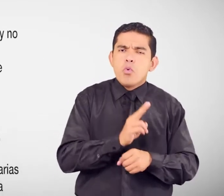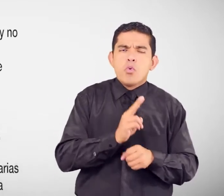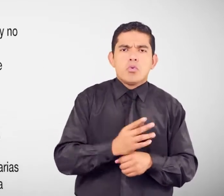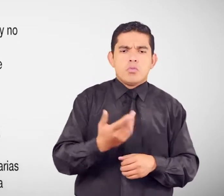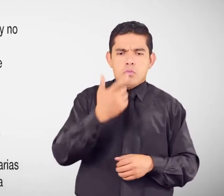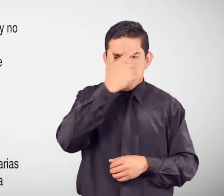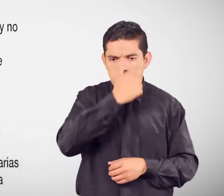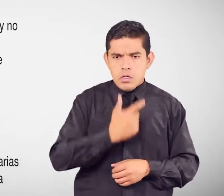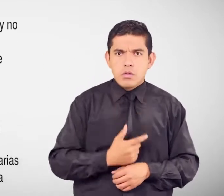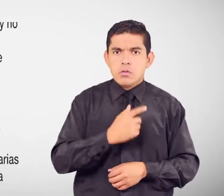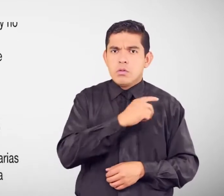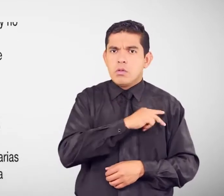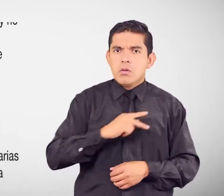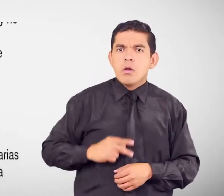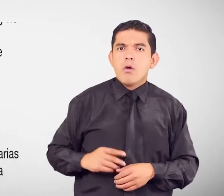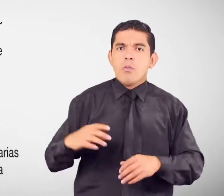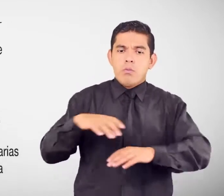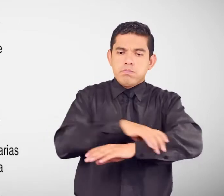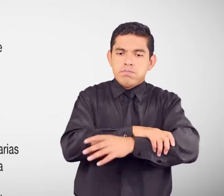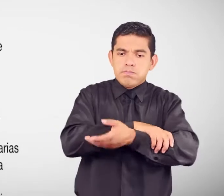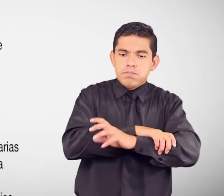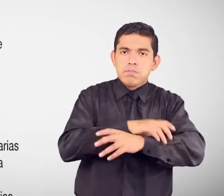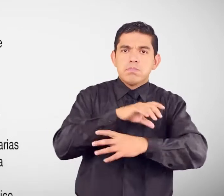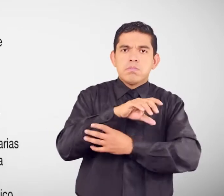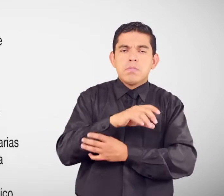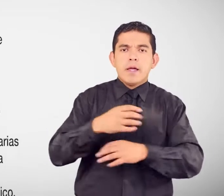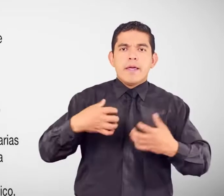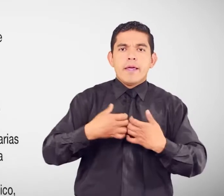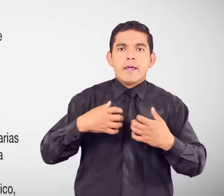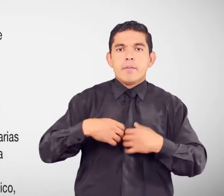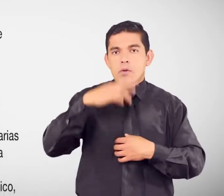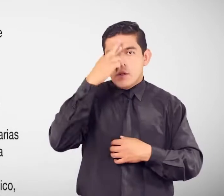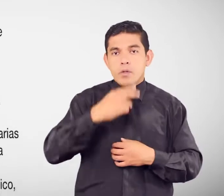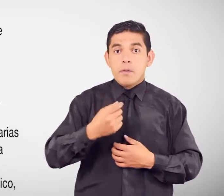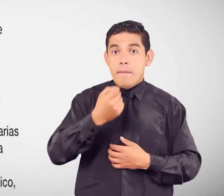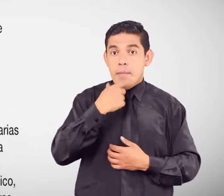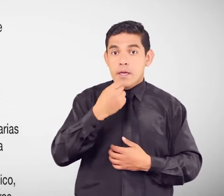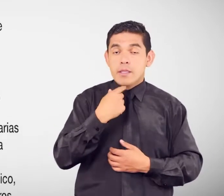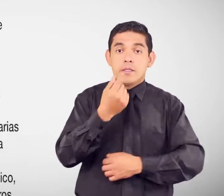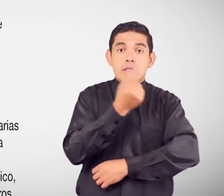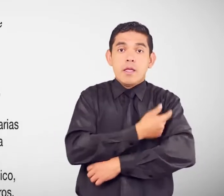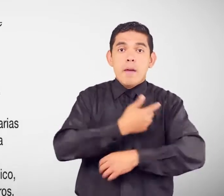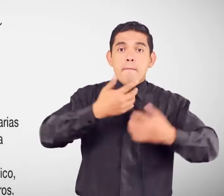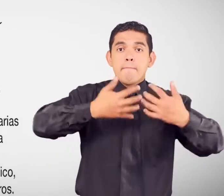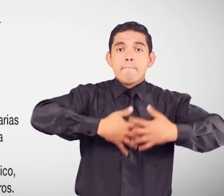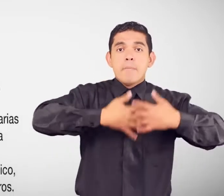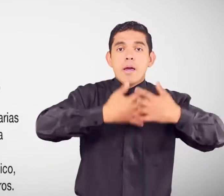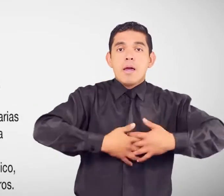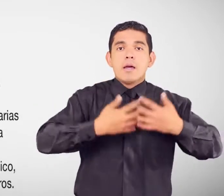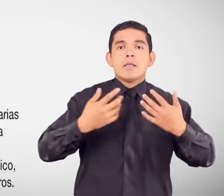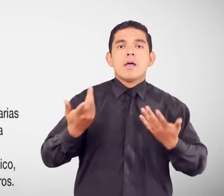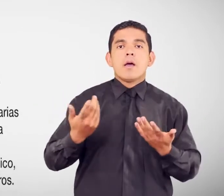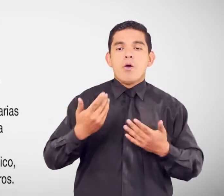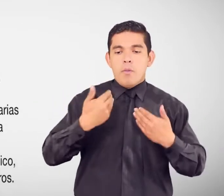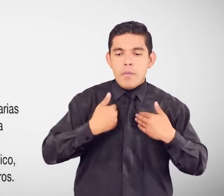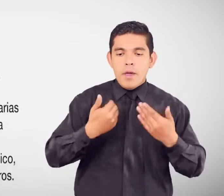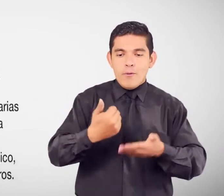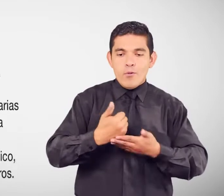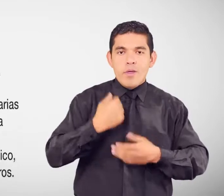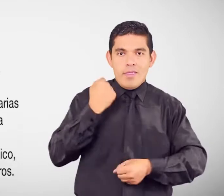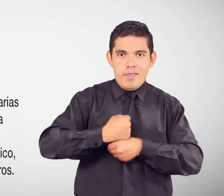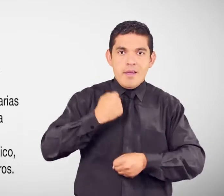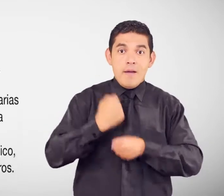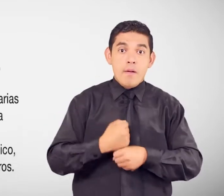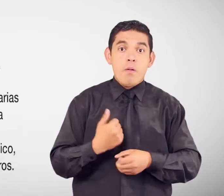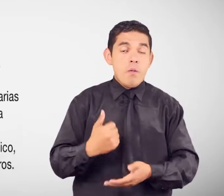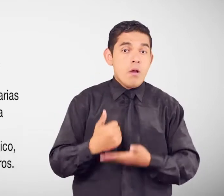prótesis Equipos De rehabilitación Medicamentos Maquinarias Y útiles De trabajo Elementos De ayuda Para